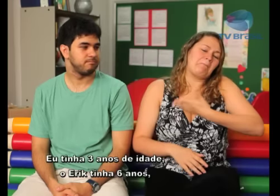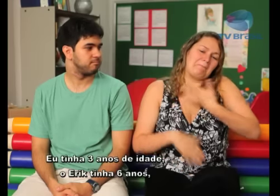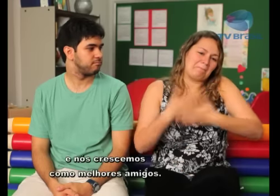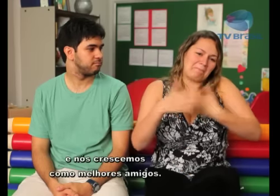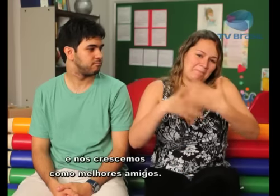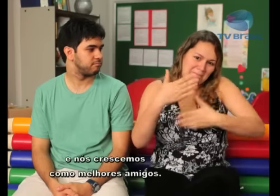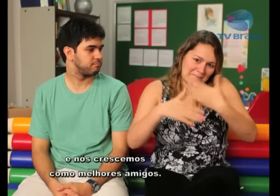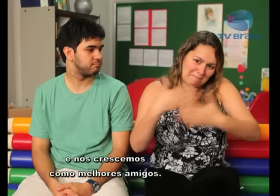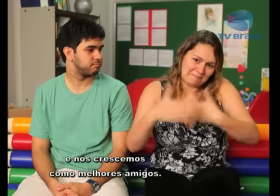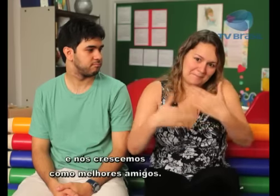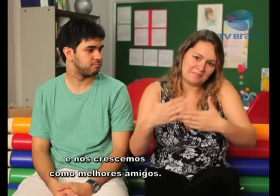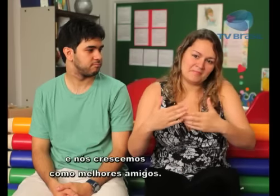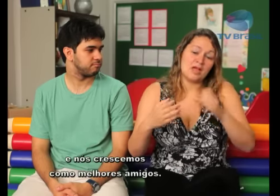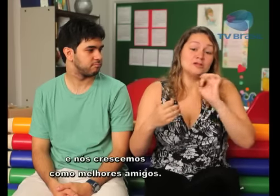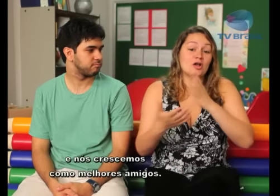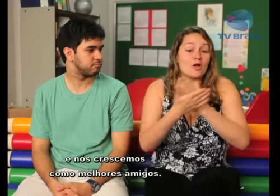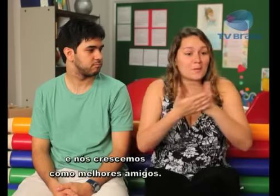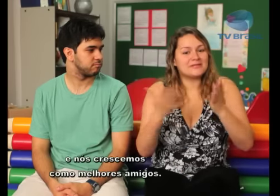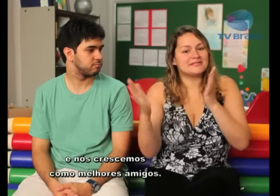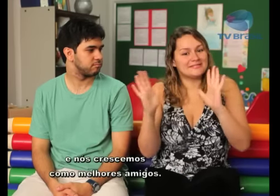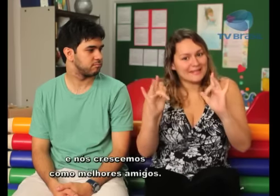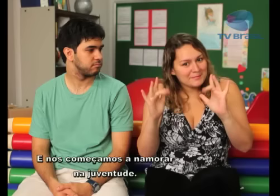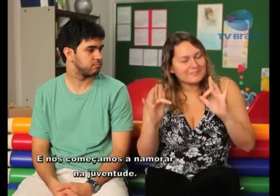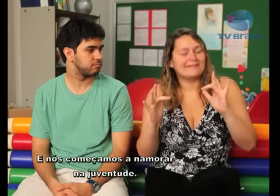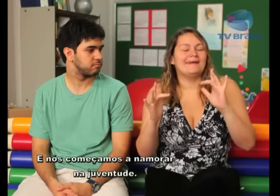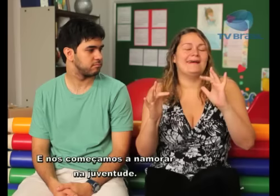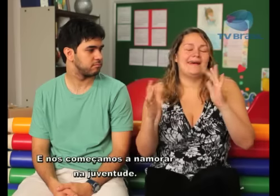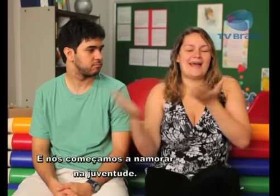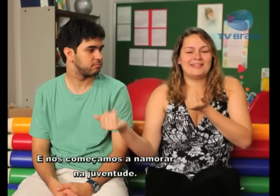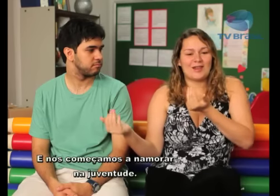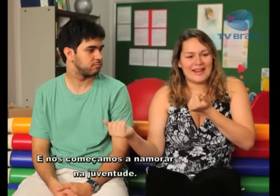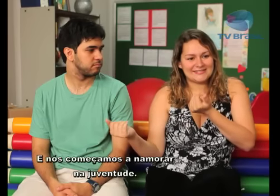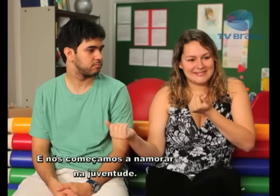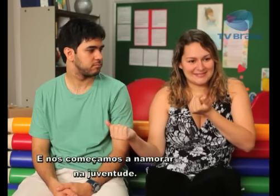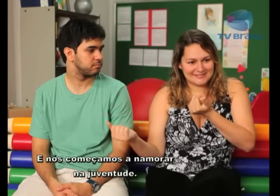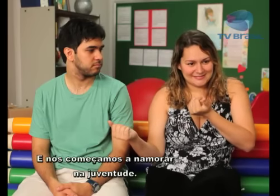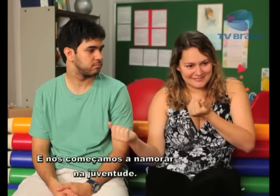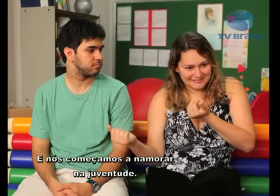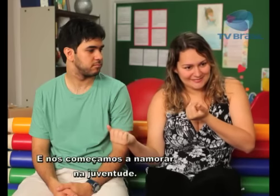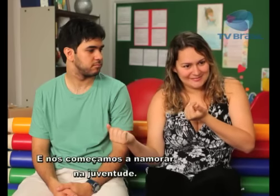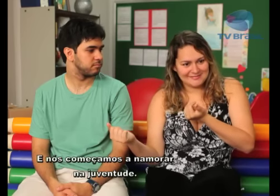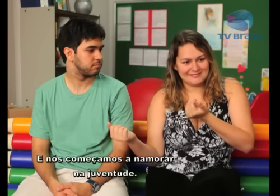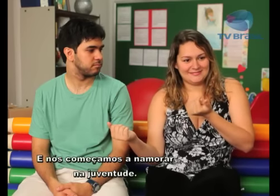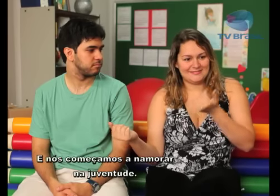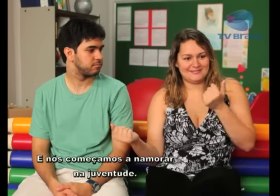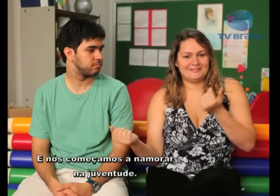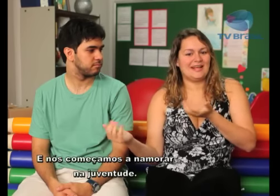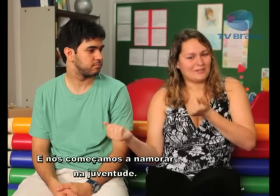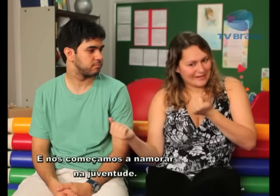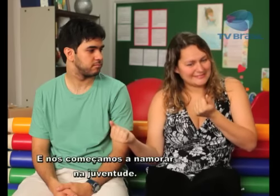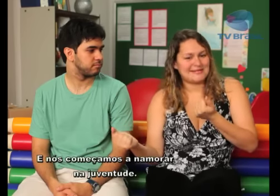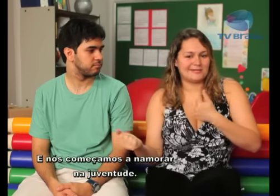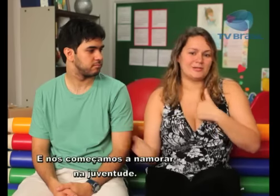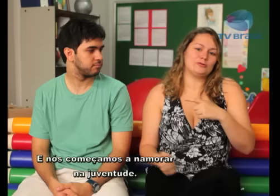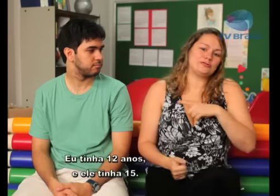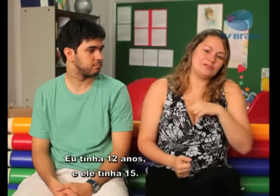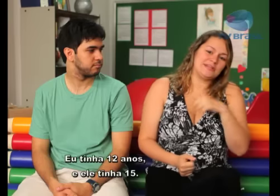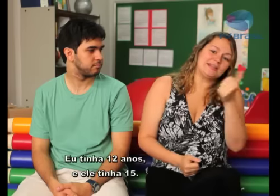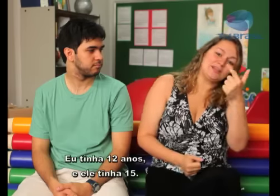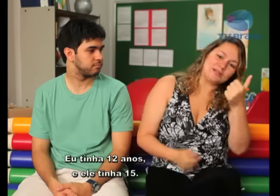anos e nós crescemos como melhores amigos. E nós começamos a namorar só na juventude. Eu